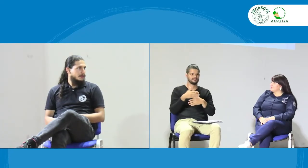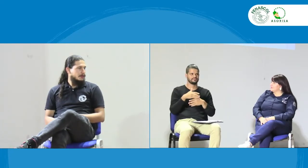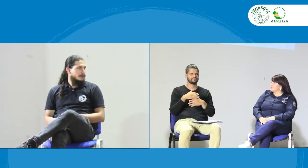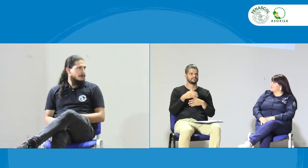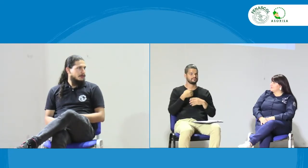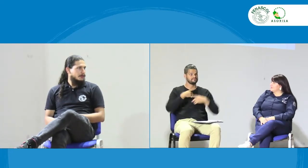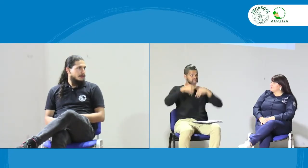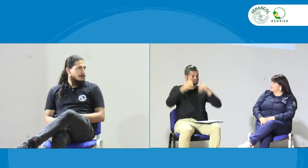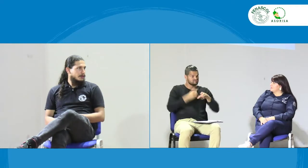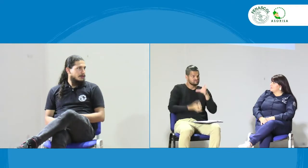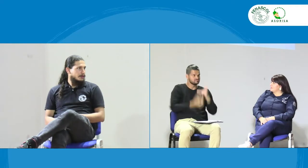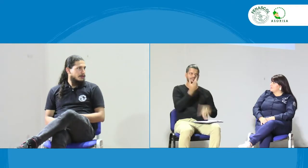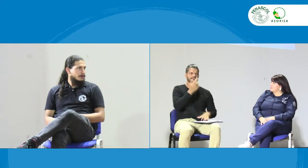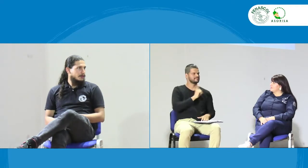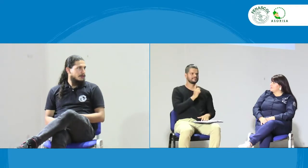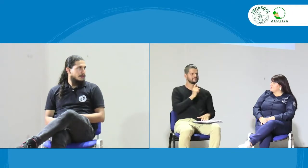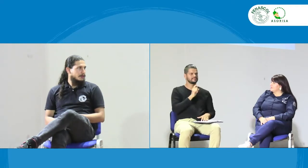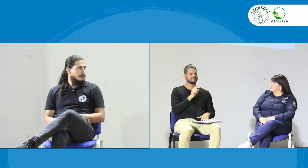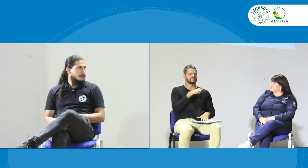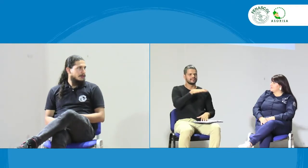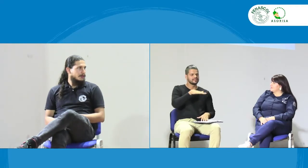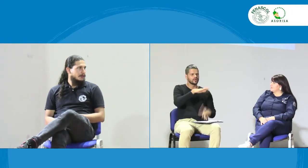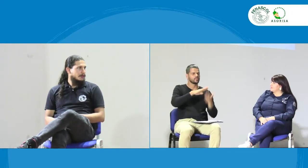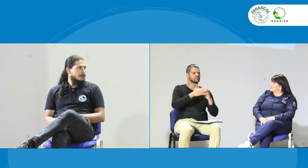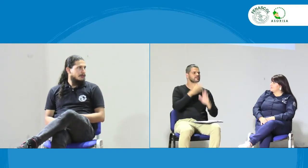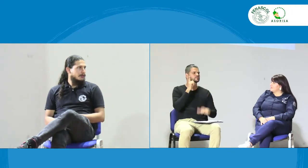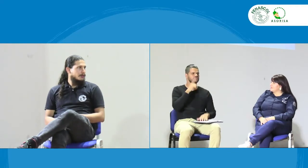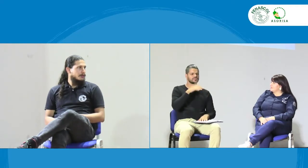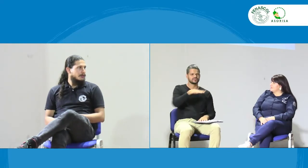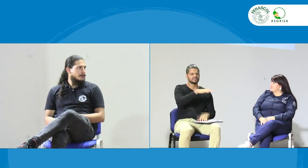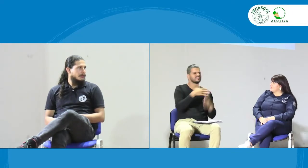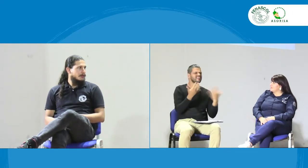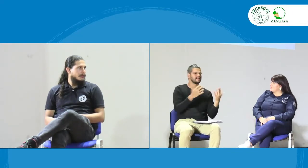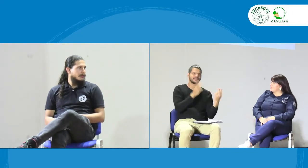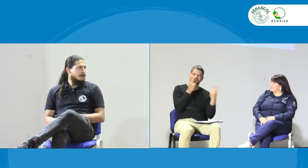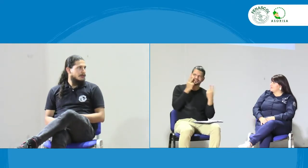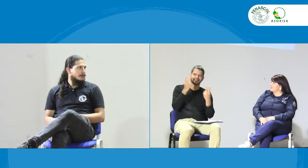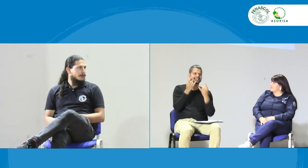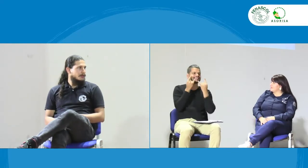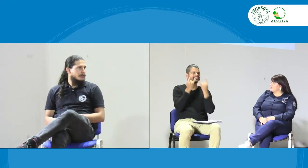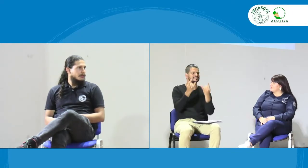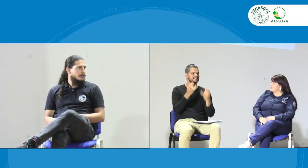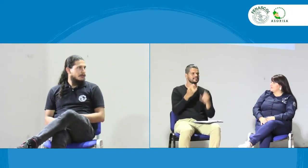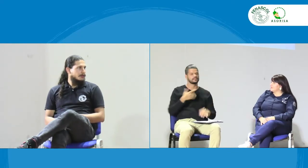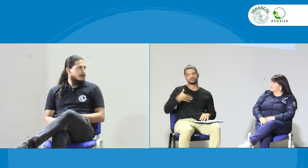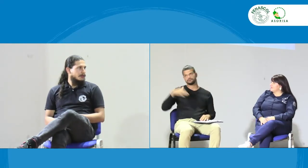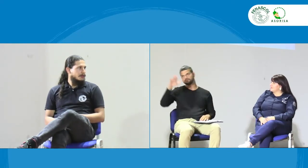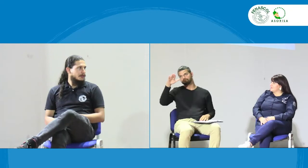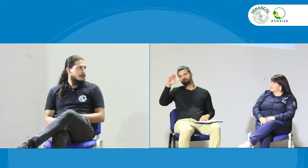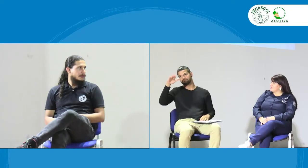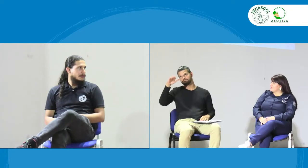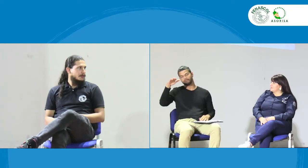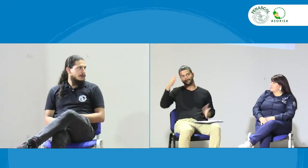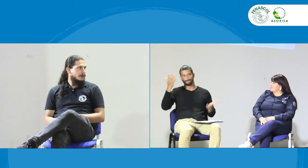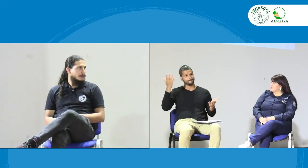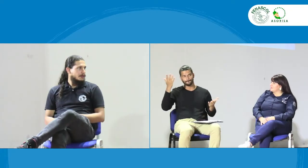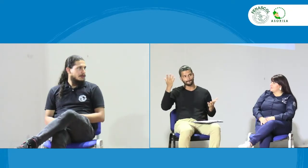con otras organizaciones de personas con discapacidad. No tomamos las decisiones, pero entre la comunidad sorda vemos el